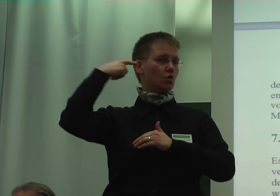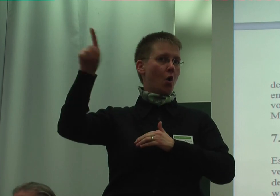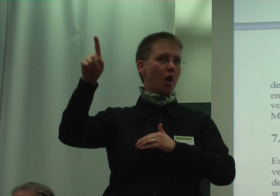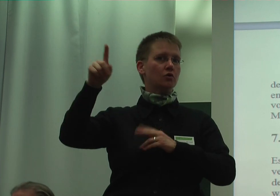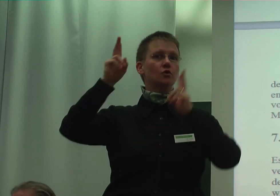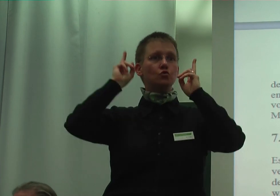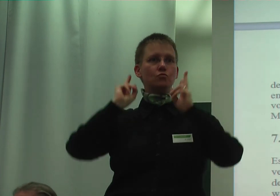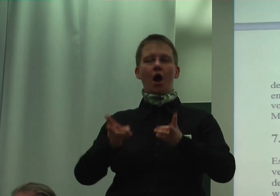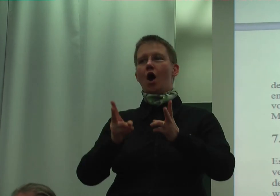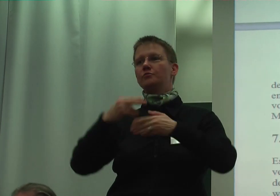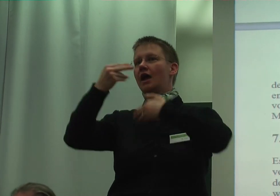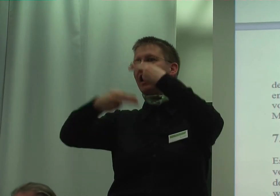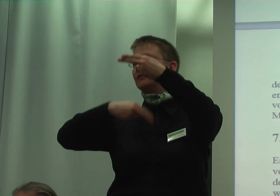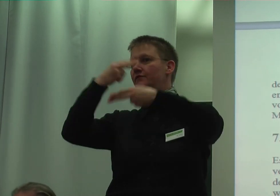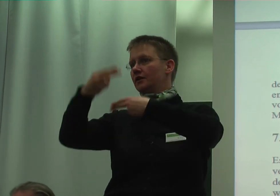entwickelt werden können.